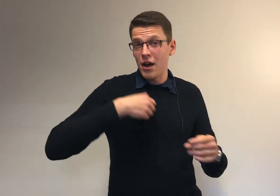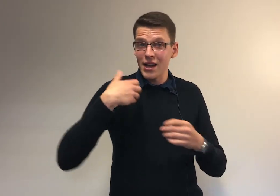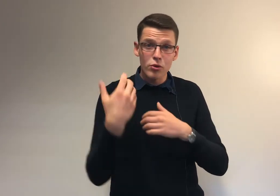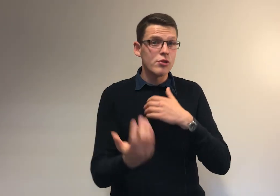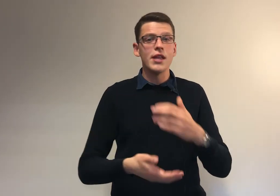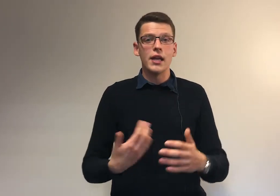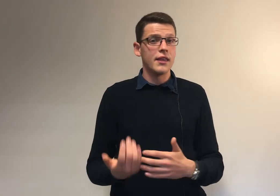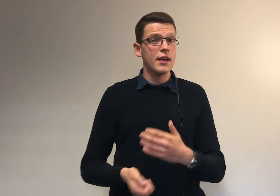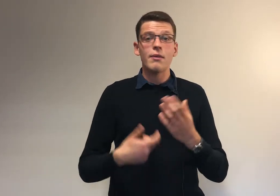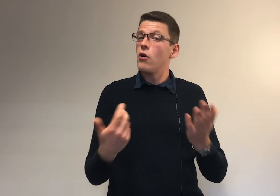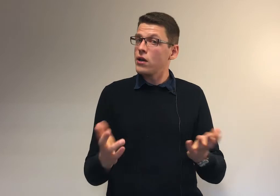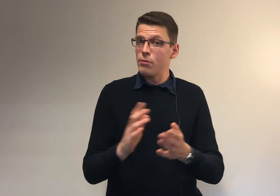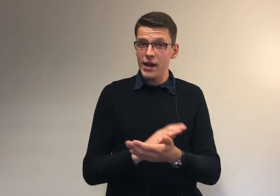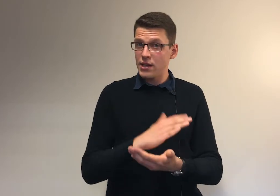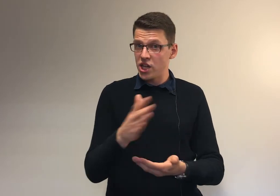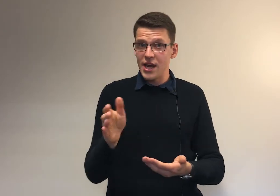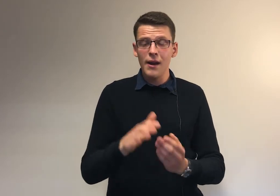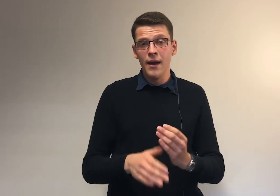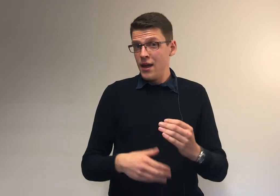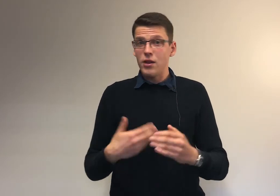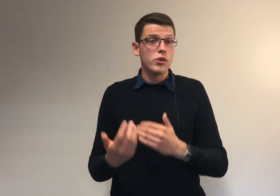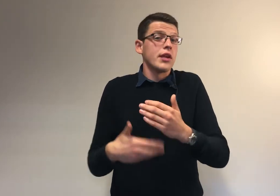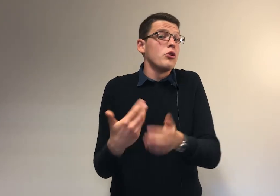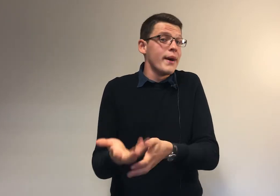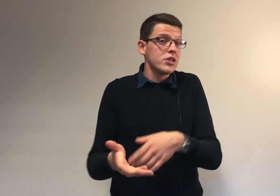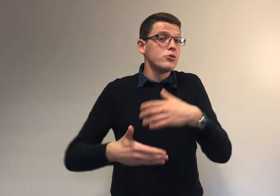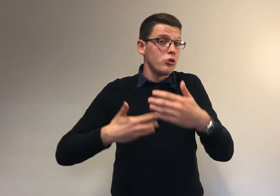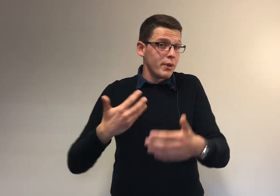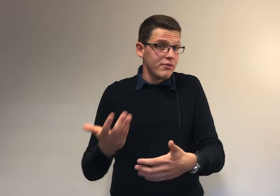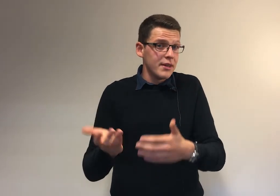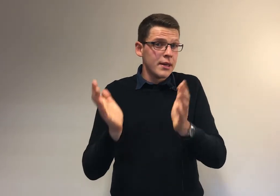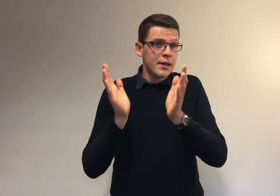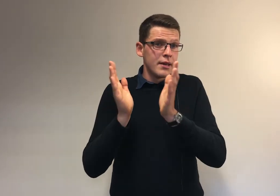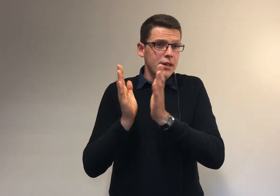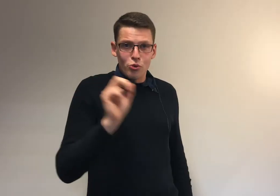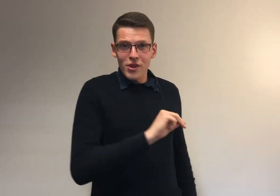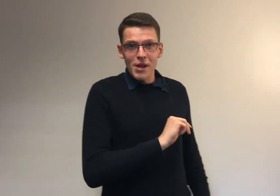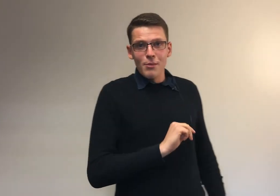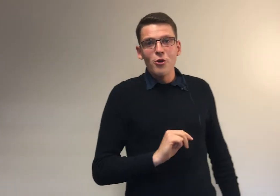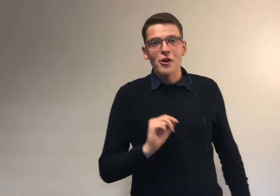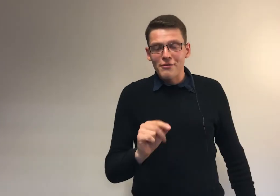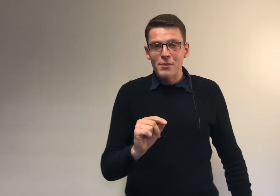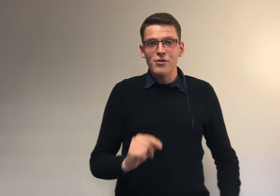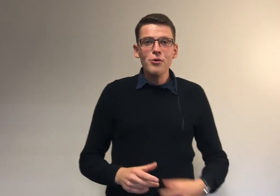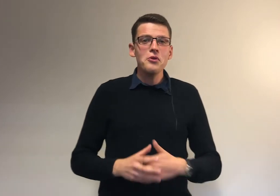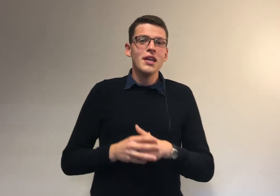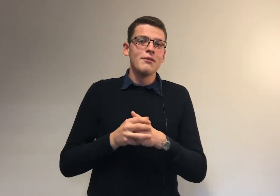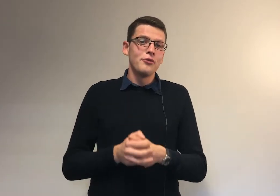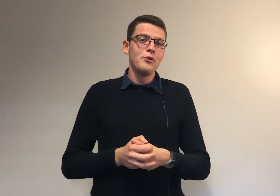réseau de solidarité qui est vraiment exemplaire et génial et dont il serait dommage de te priver. Deuxième élément dans l'information, il faut